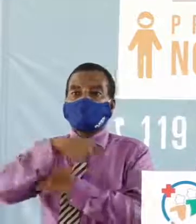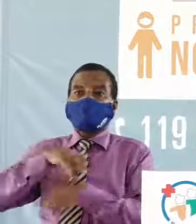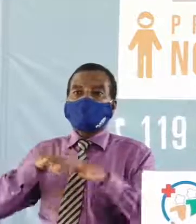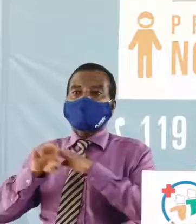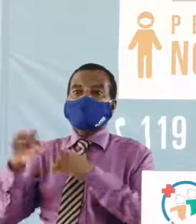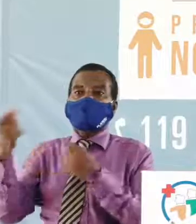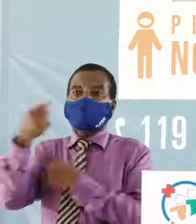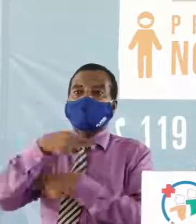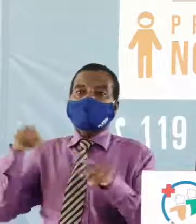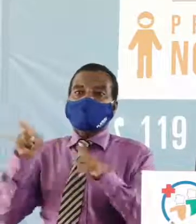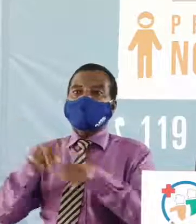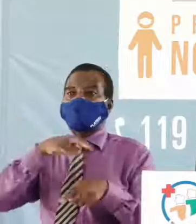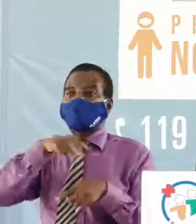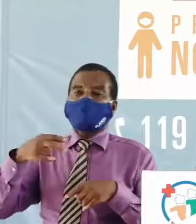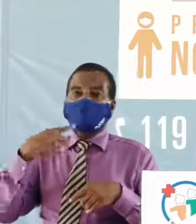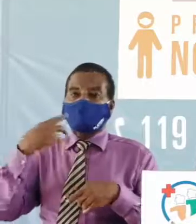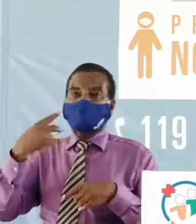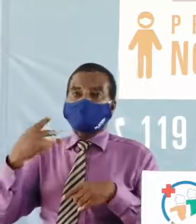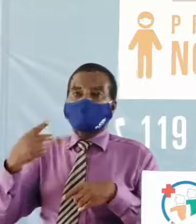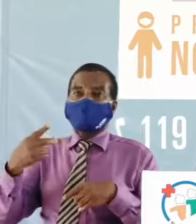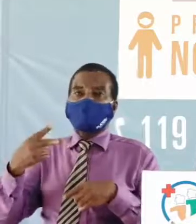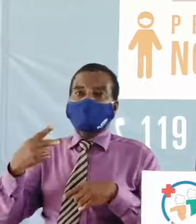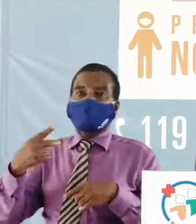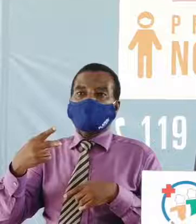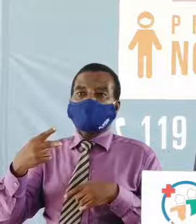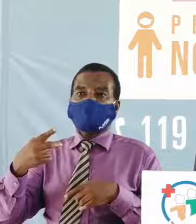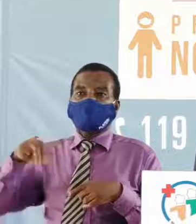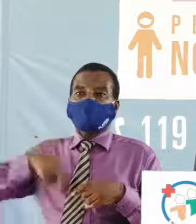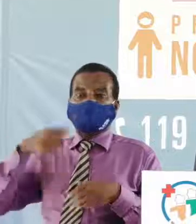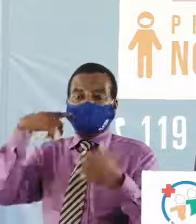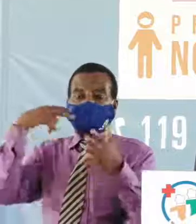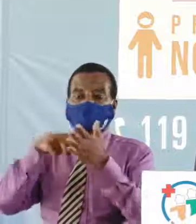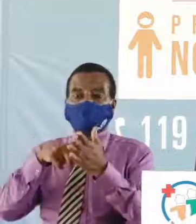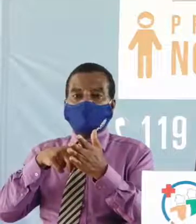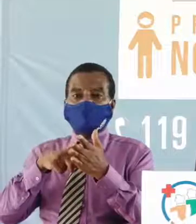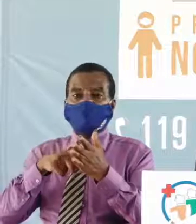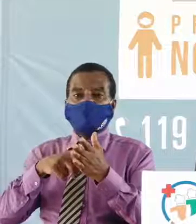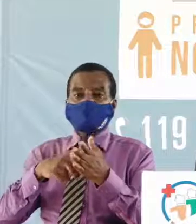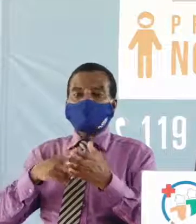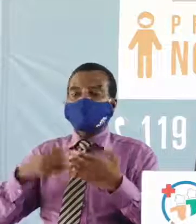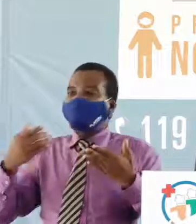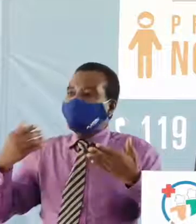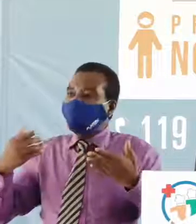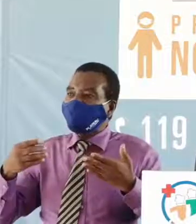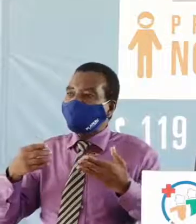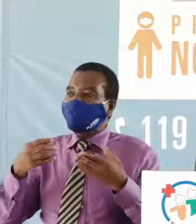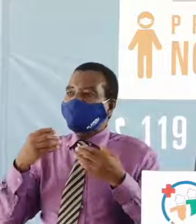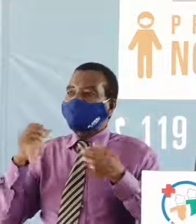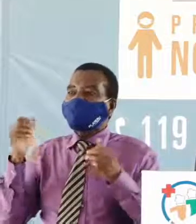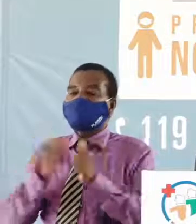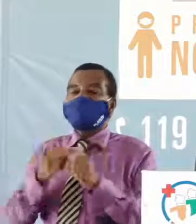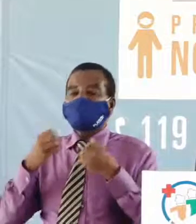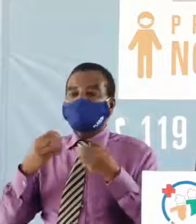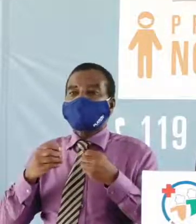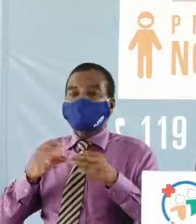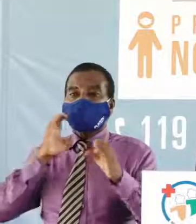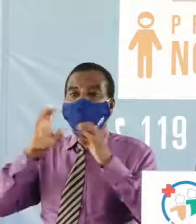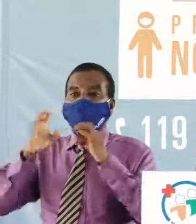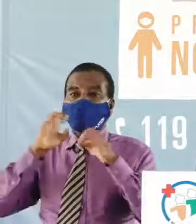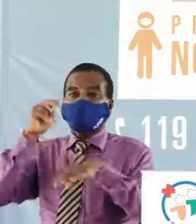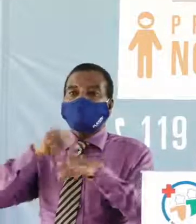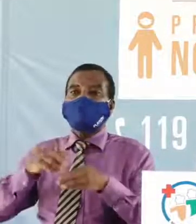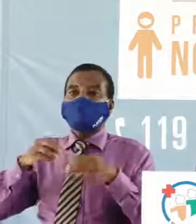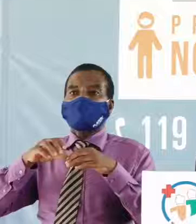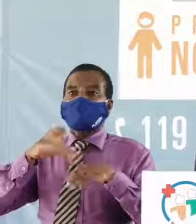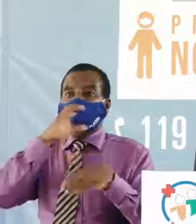comme vous venez de le dire nous constatons malgré vos nombreuses communications le